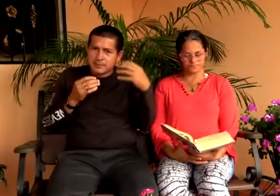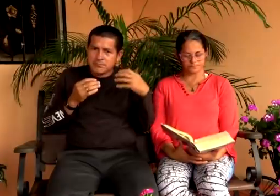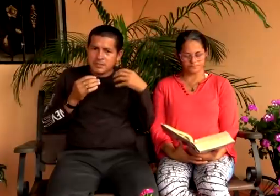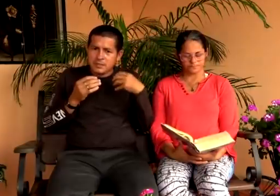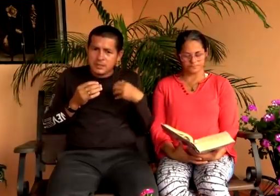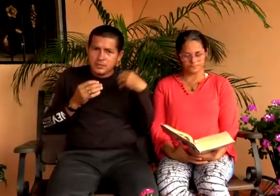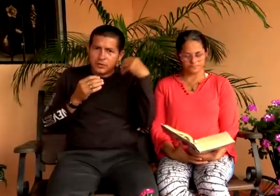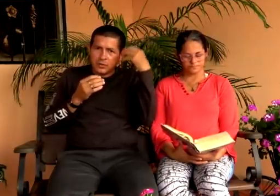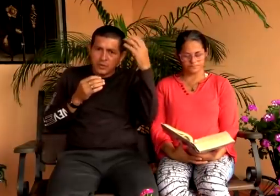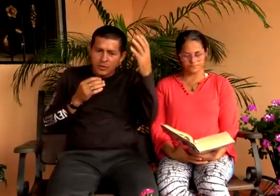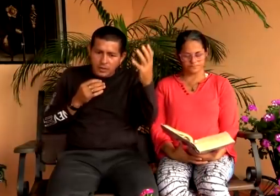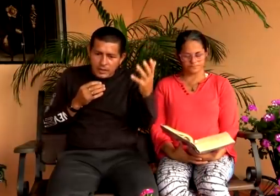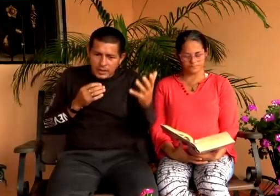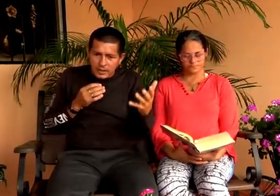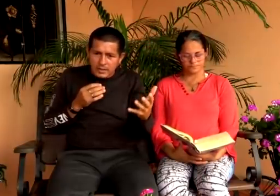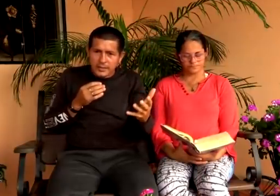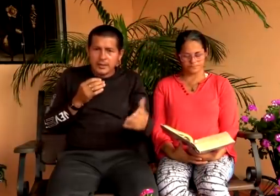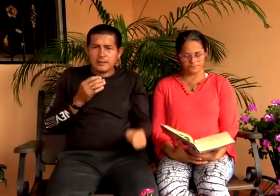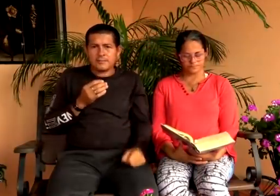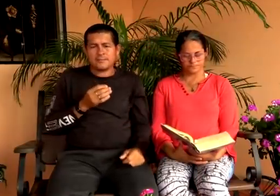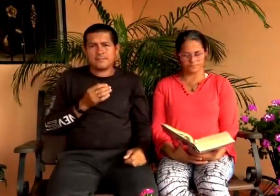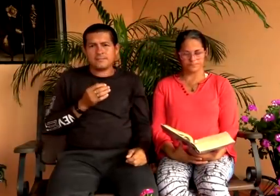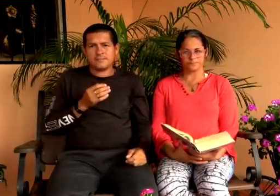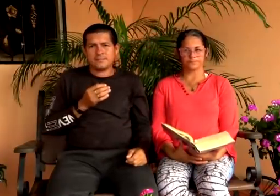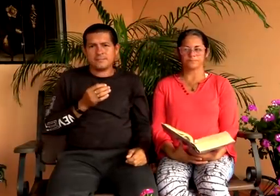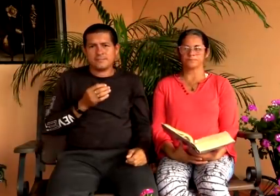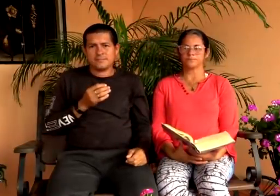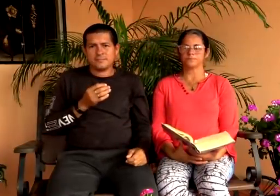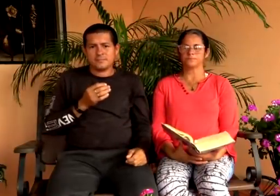permanece en mí y yo en él.